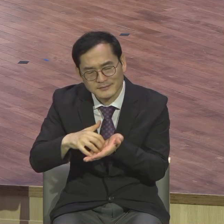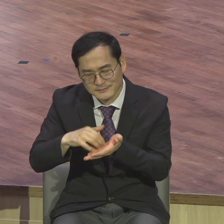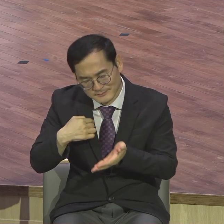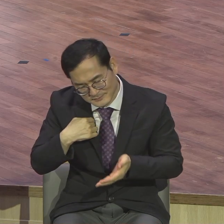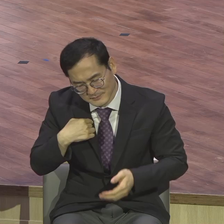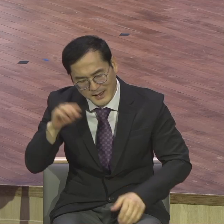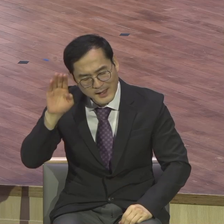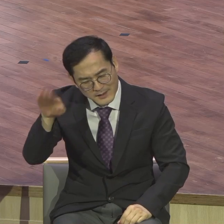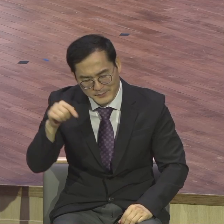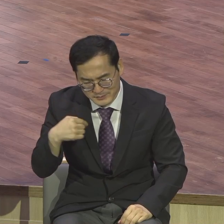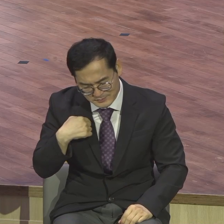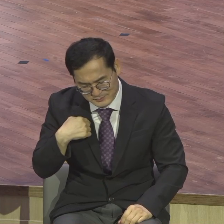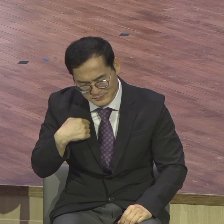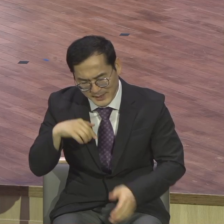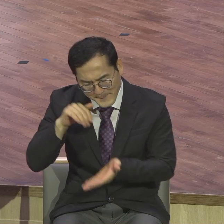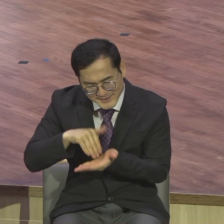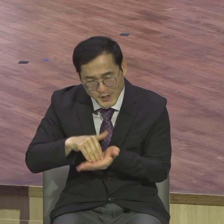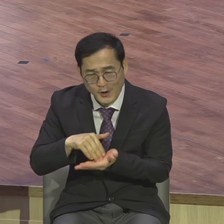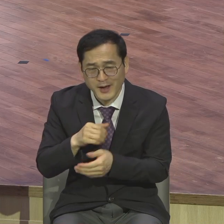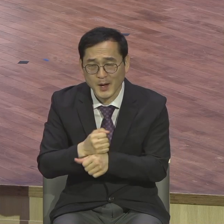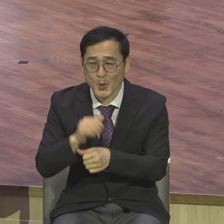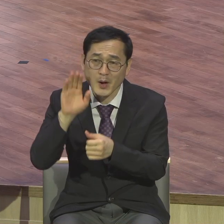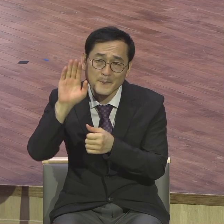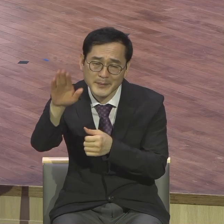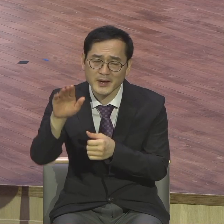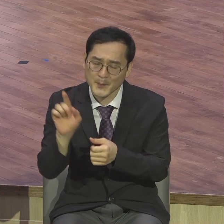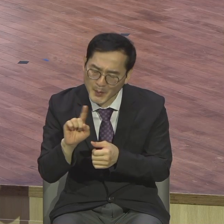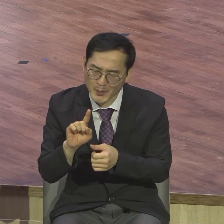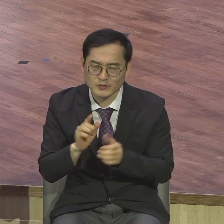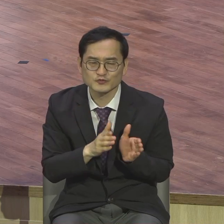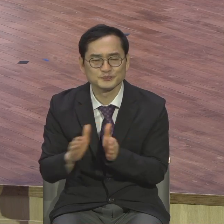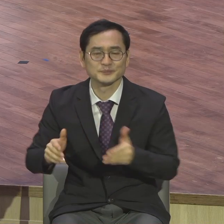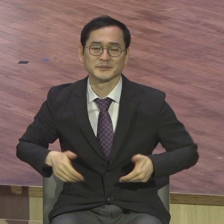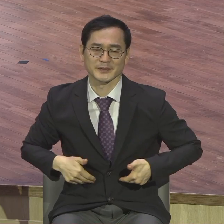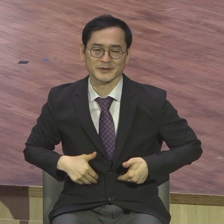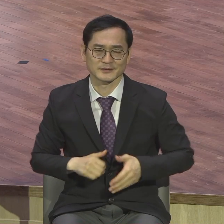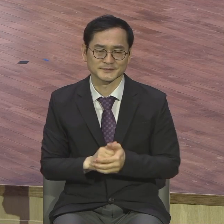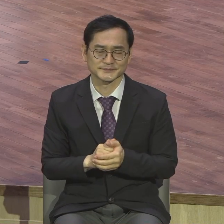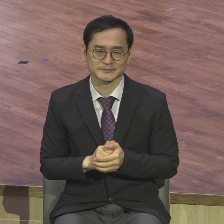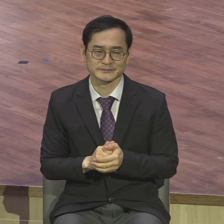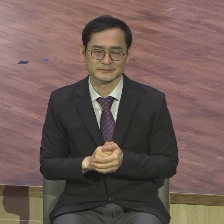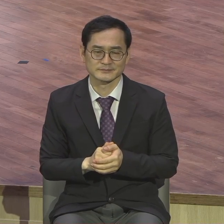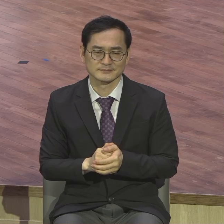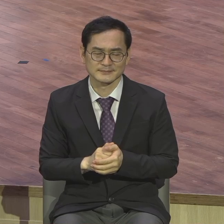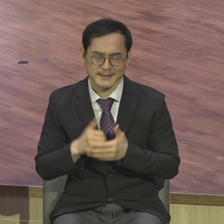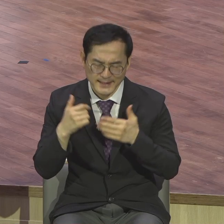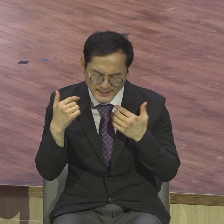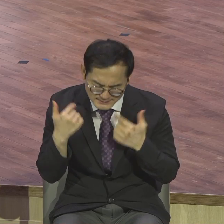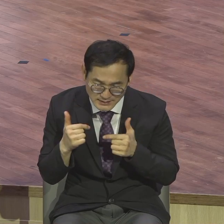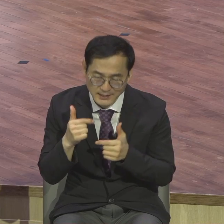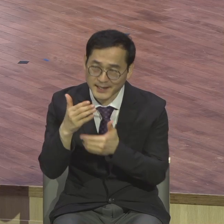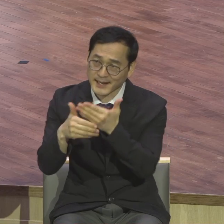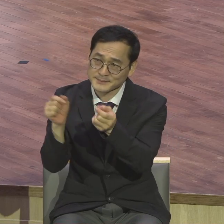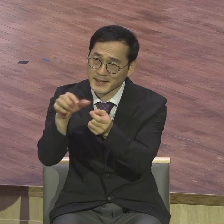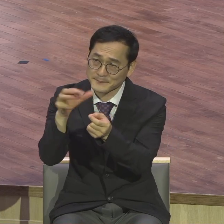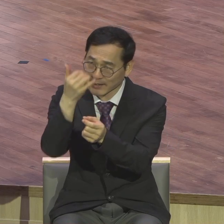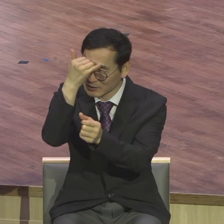우리 인생이기 때문에 매 순간순간 시간시간마다 하나님 앞에서 충성된 삶을